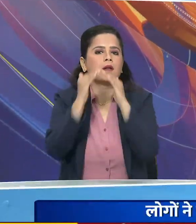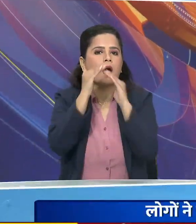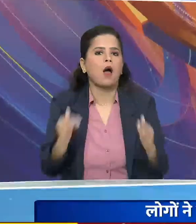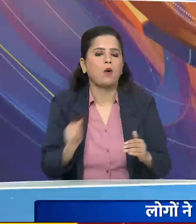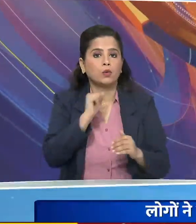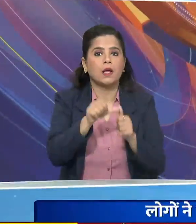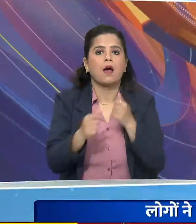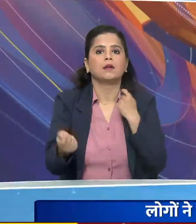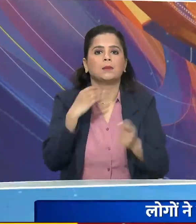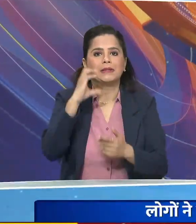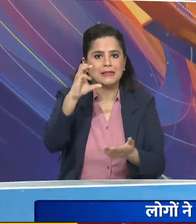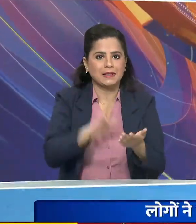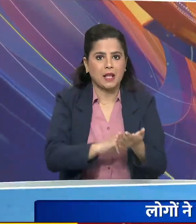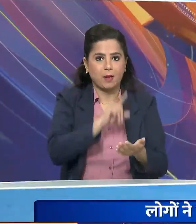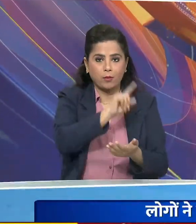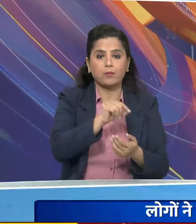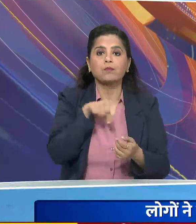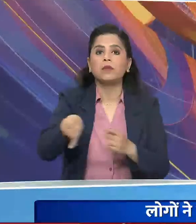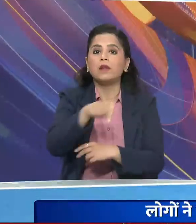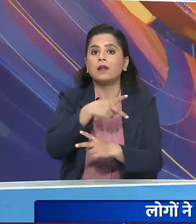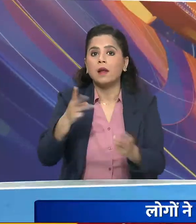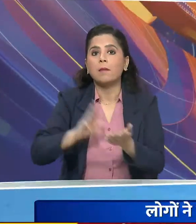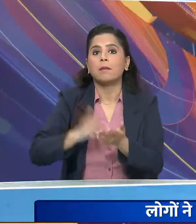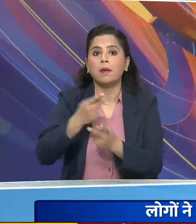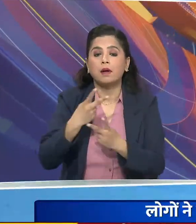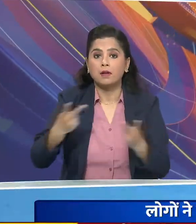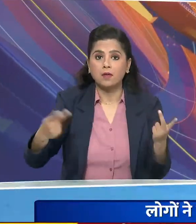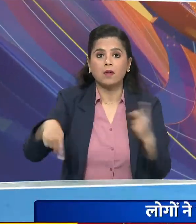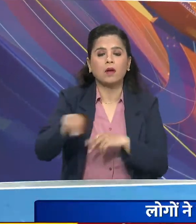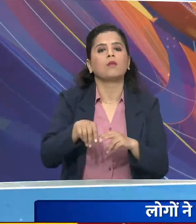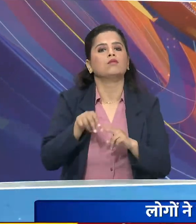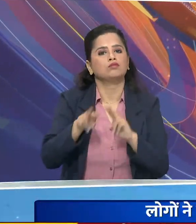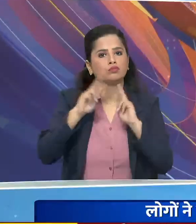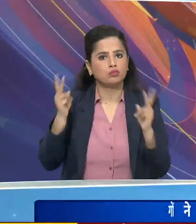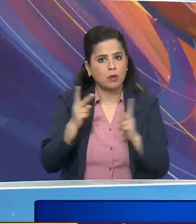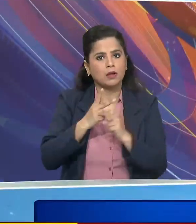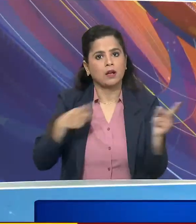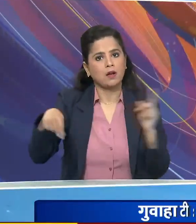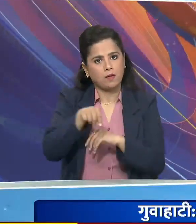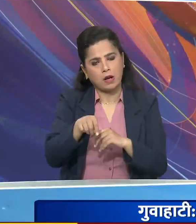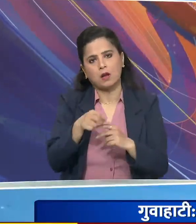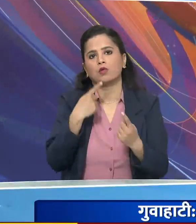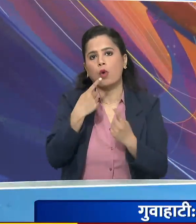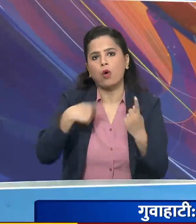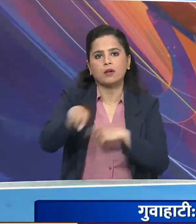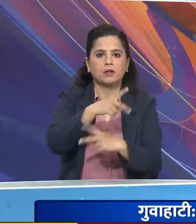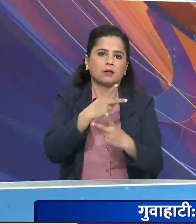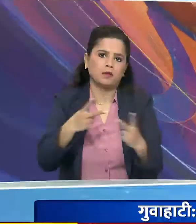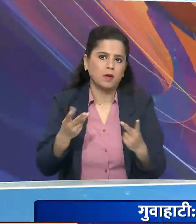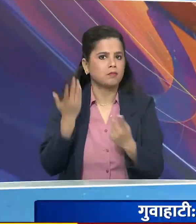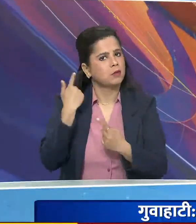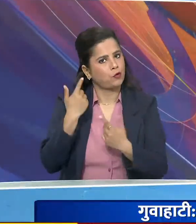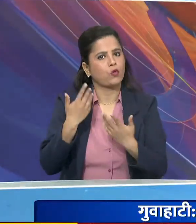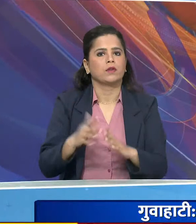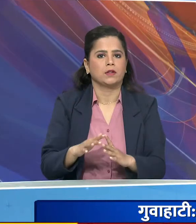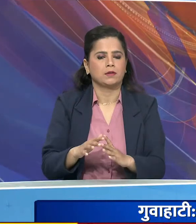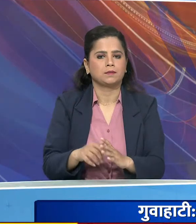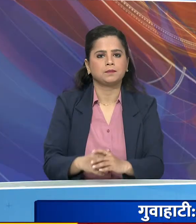मंत्री और उनके मंत्री परशुद के साथ बैठक भी कर चुके हैं।